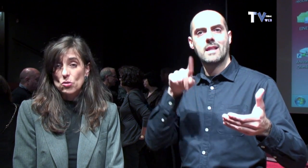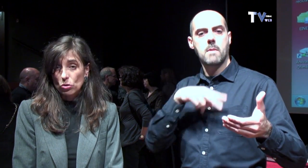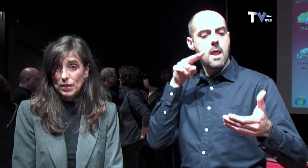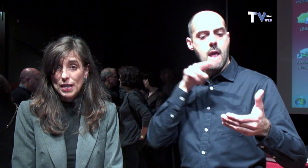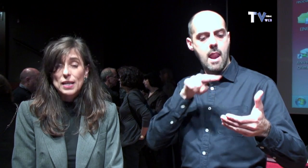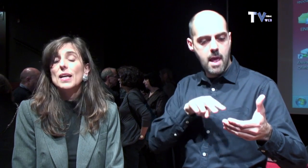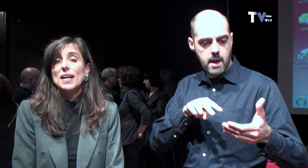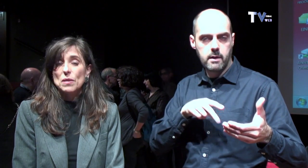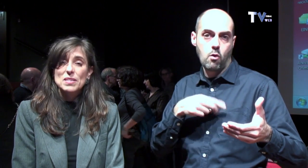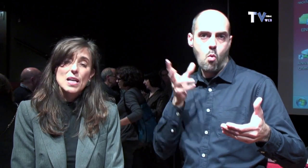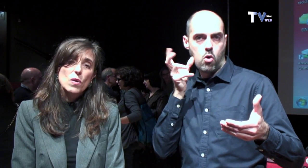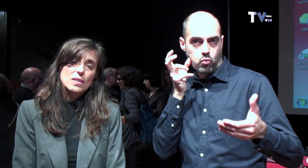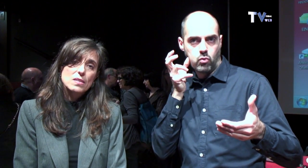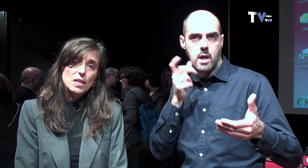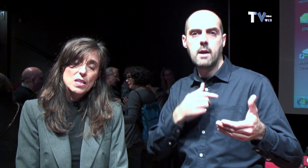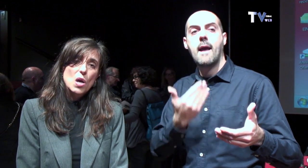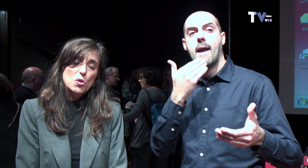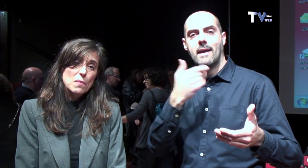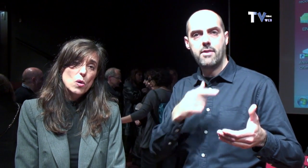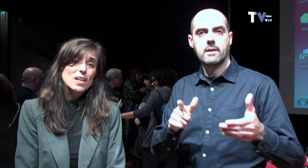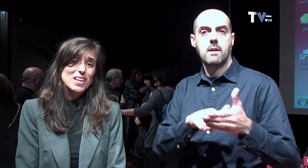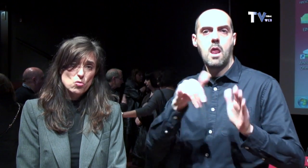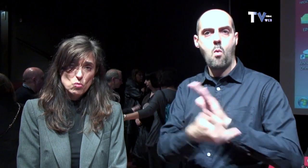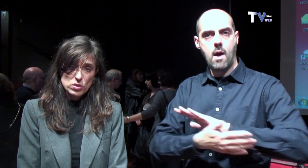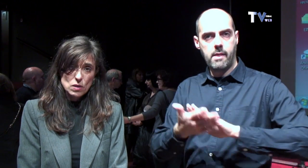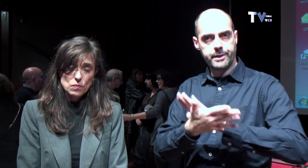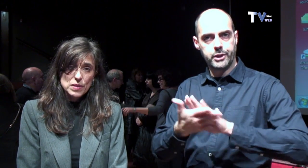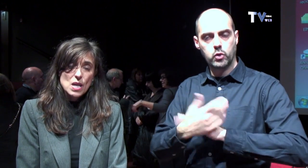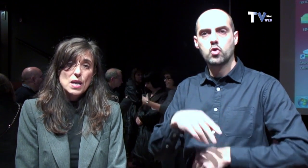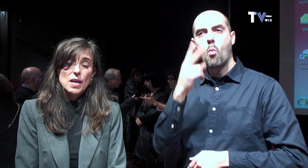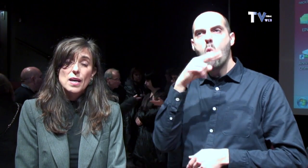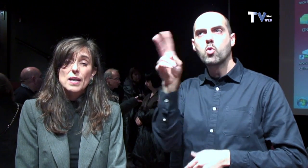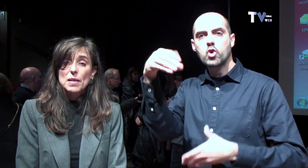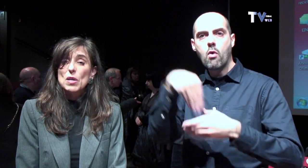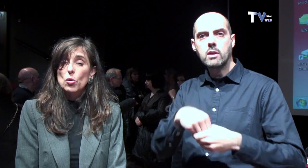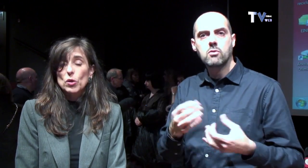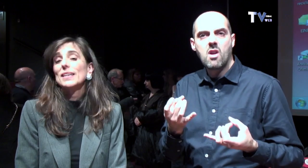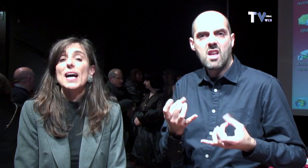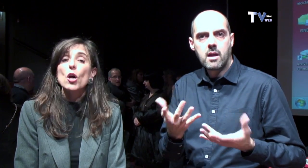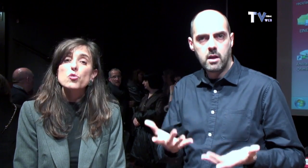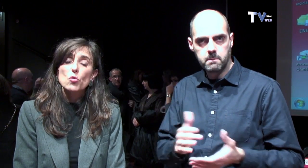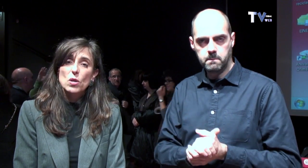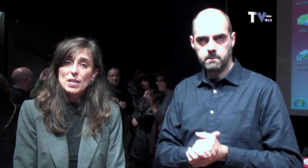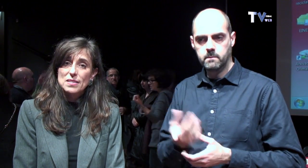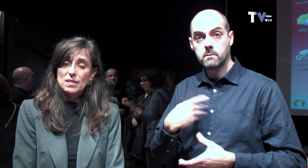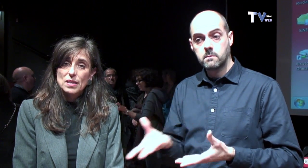escoltar a través d'un quadre de signes podran veure el que és un museu. Hem incorporat nous museus de museus